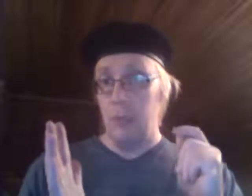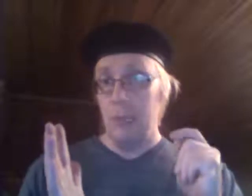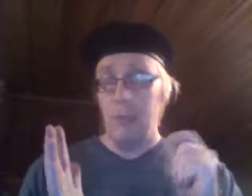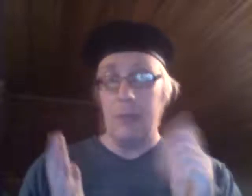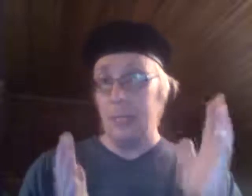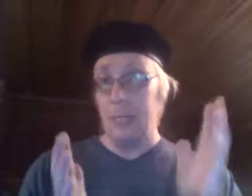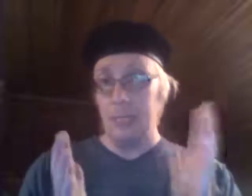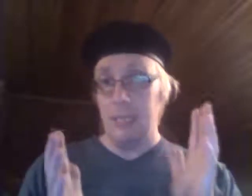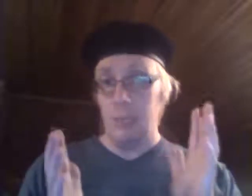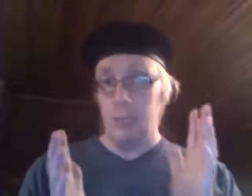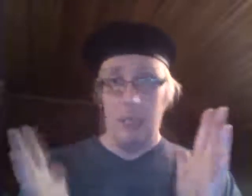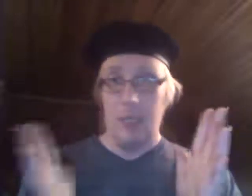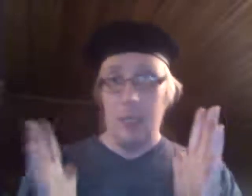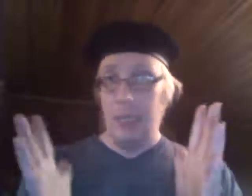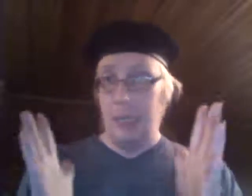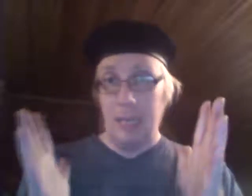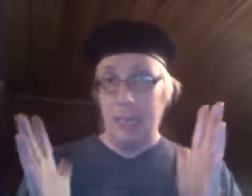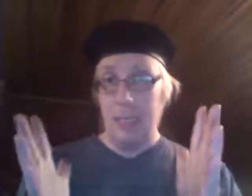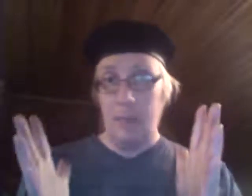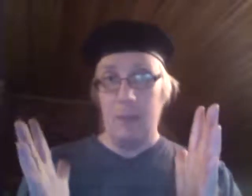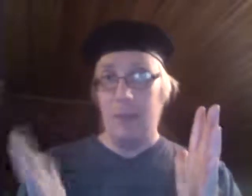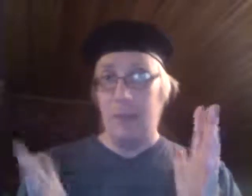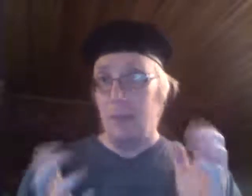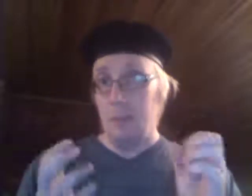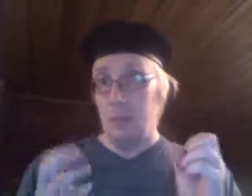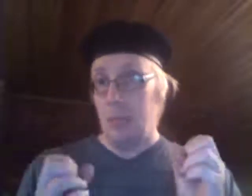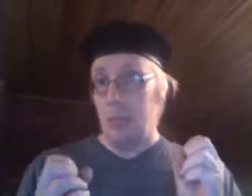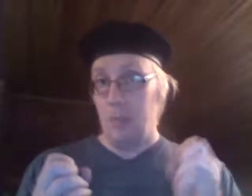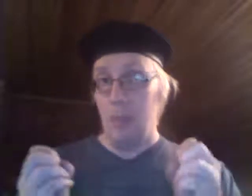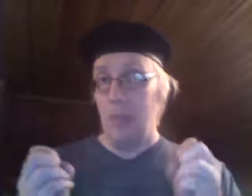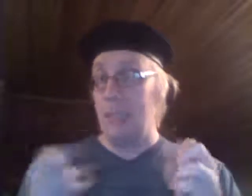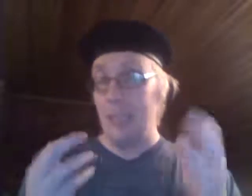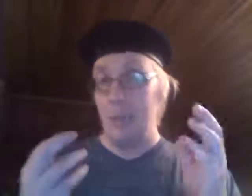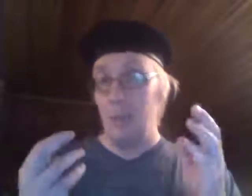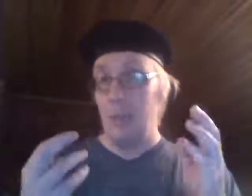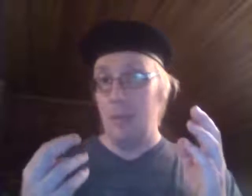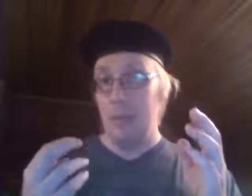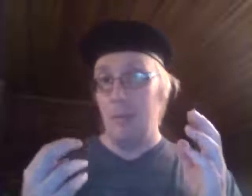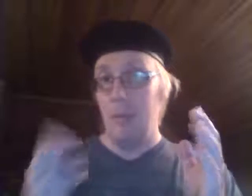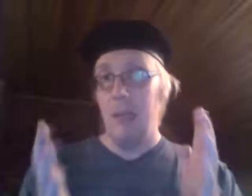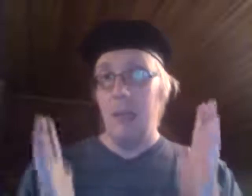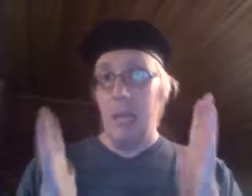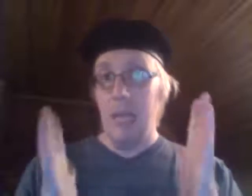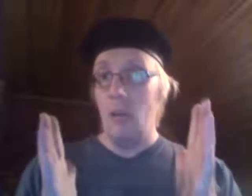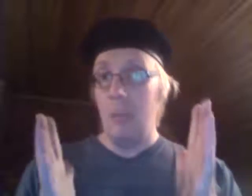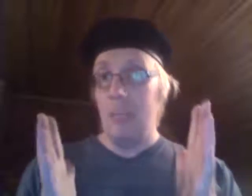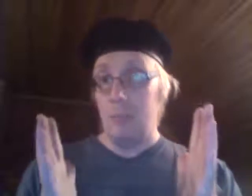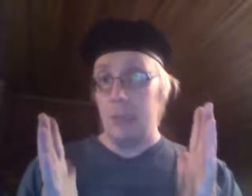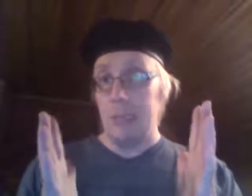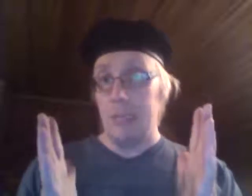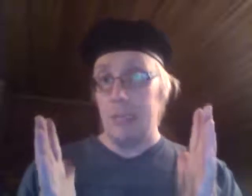hylännyt ja Kiina saastuttaa ja Intia ja kehittyvät maat, puskee muovijätettä ja muita vastaavia. EU pitäisi ottaa tässä